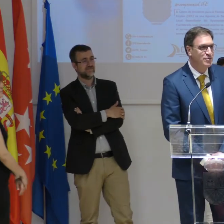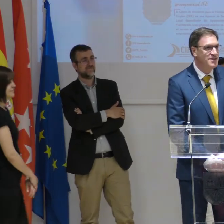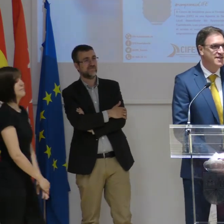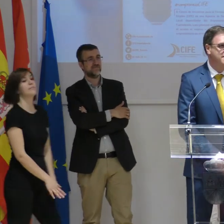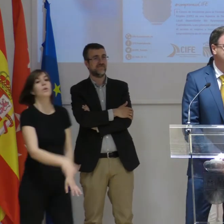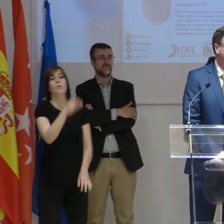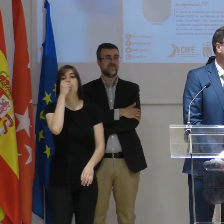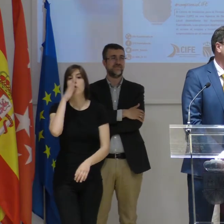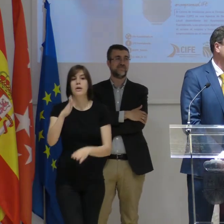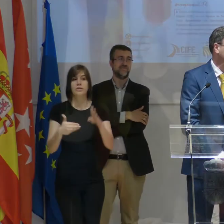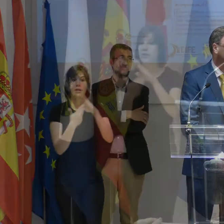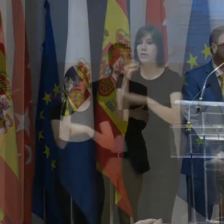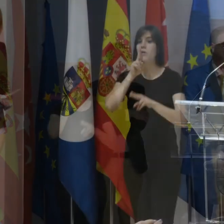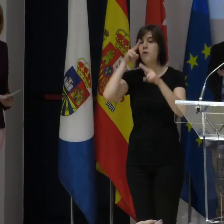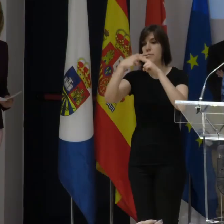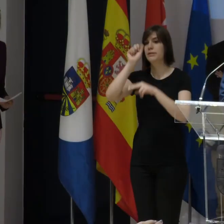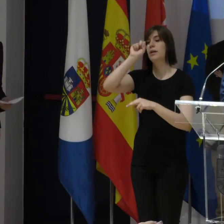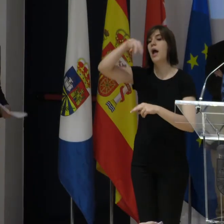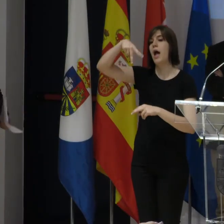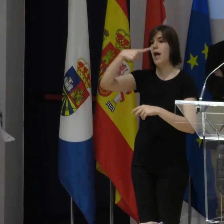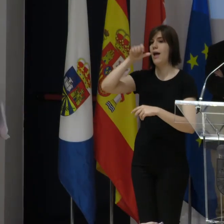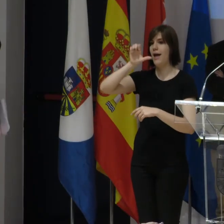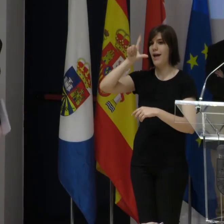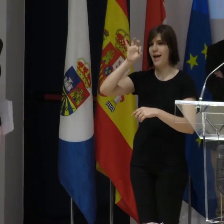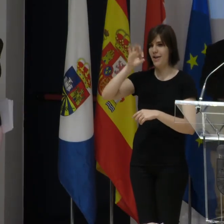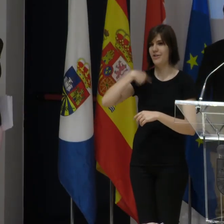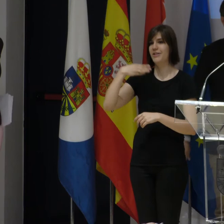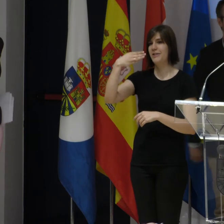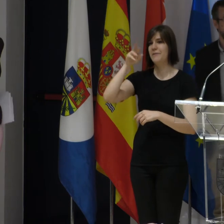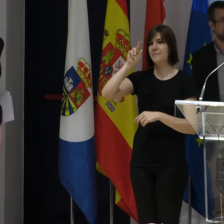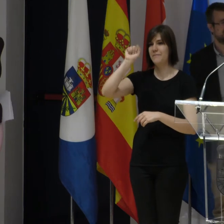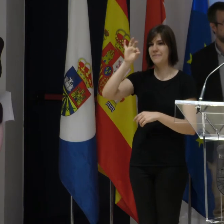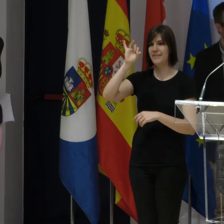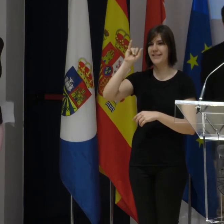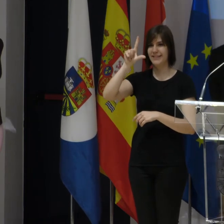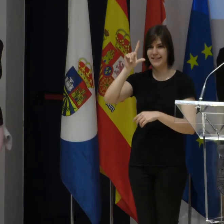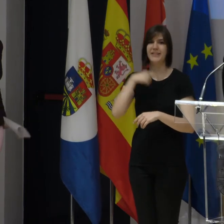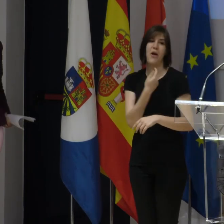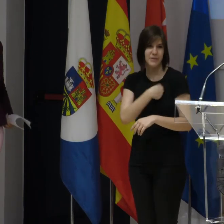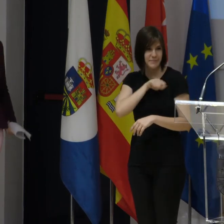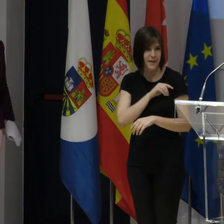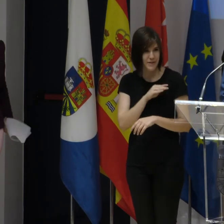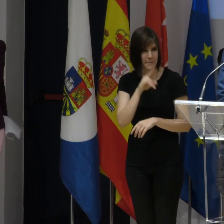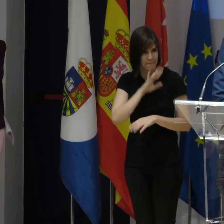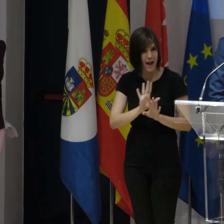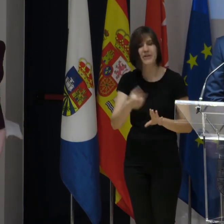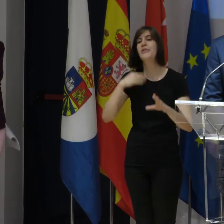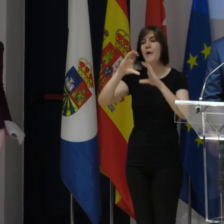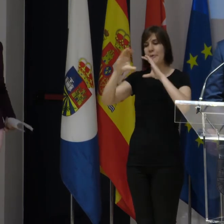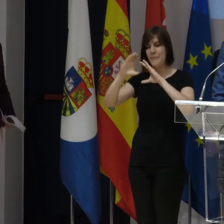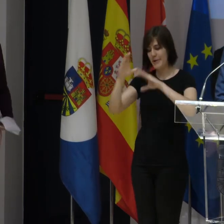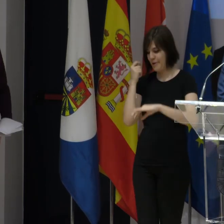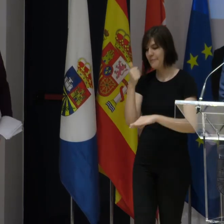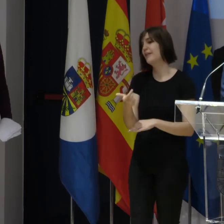Buenos días. Mi nombre es Angelo. Yo soy brasileño, entonces, perdóname mi español muy malo, pero voy a intentar aquí comunicar un poco.